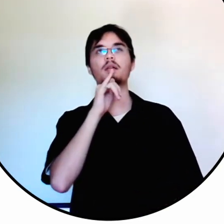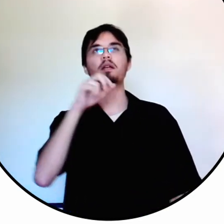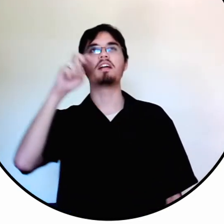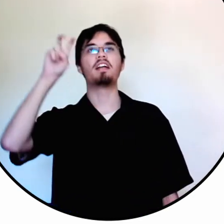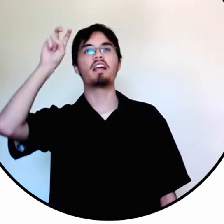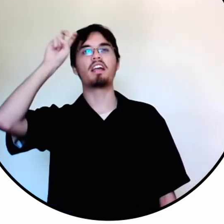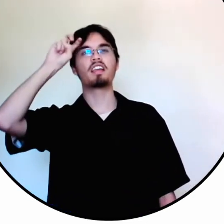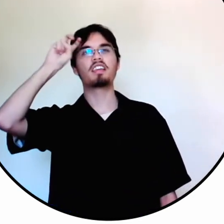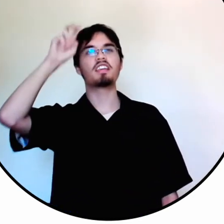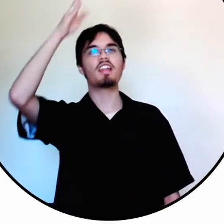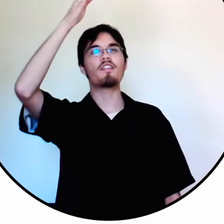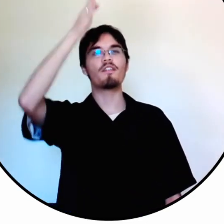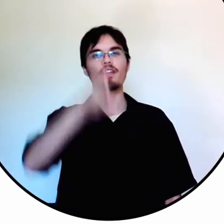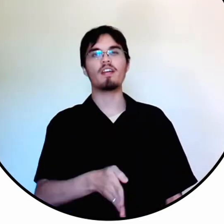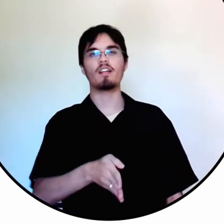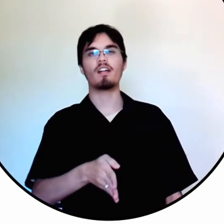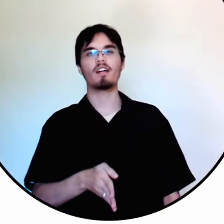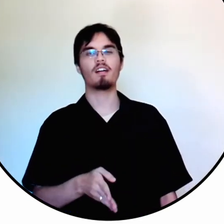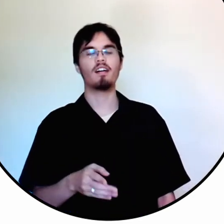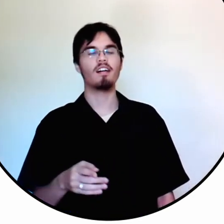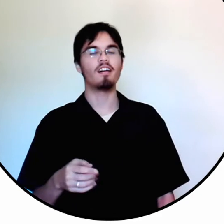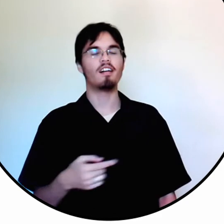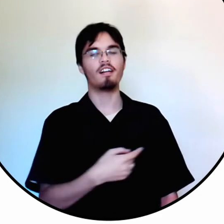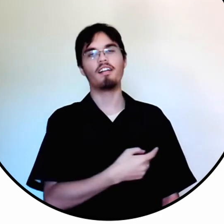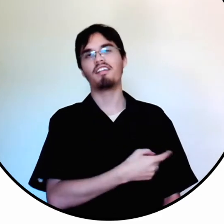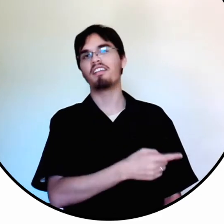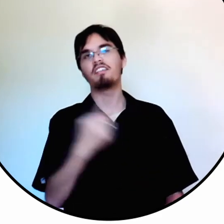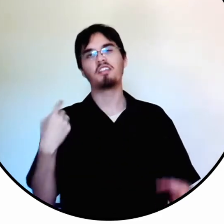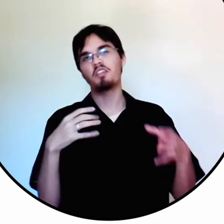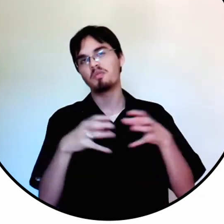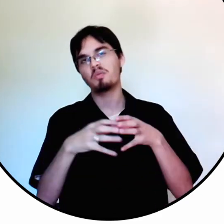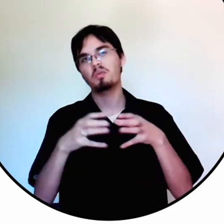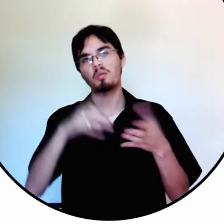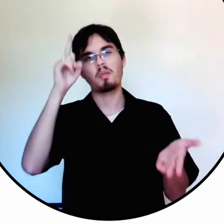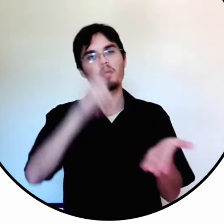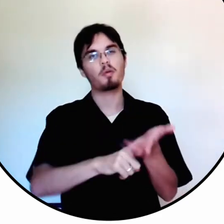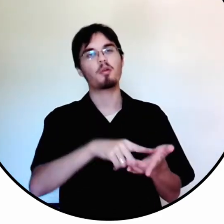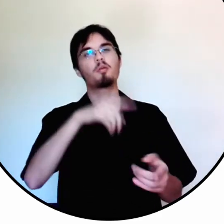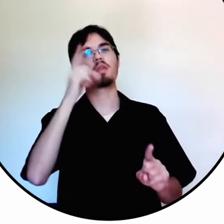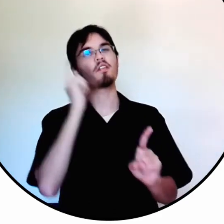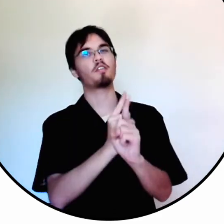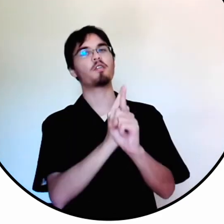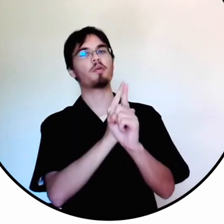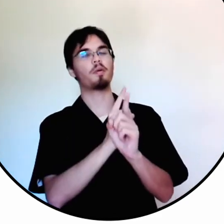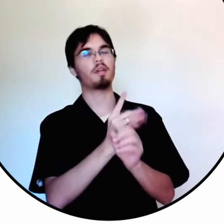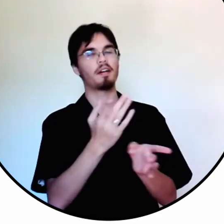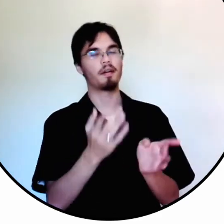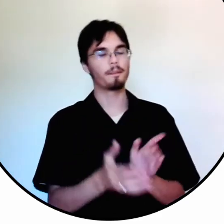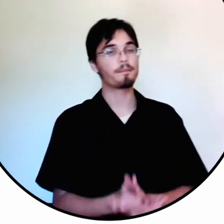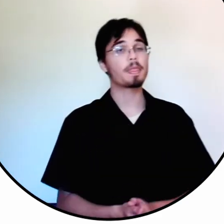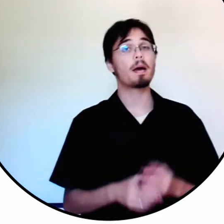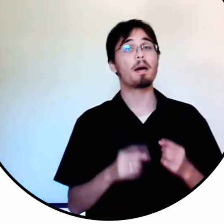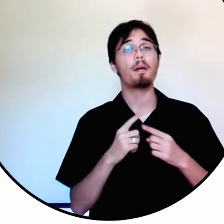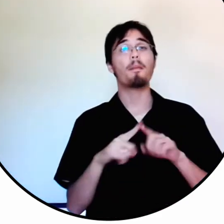Por exemplo, toda quinta-feira, a gente combinava se se encontrar.